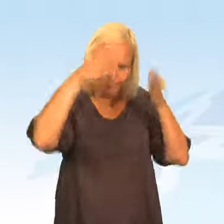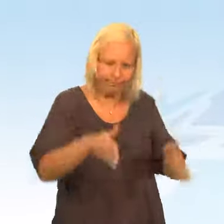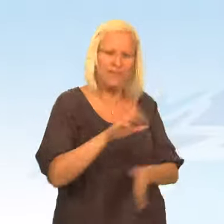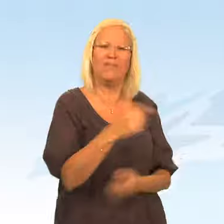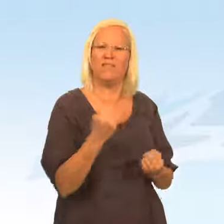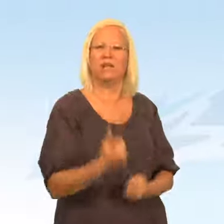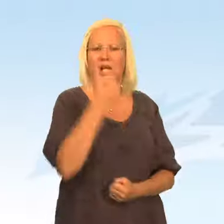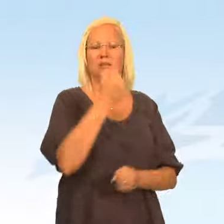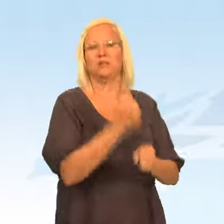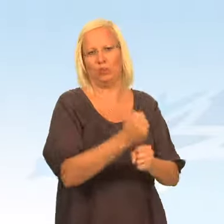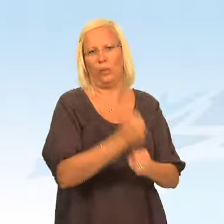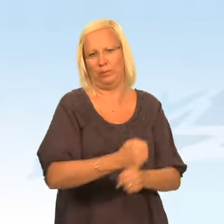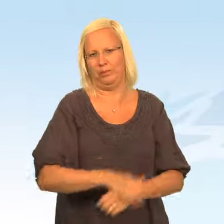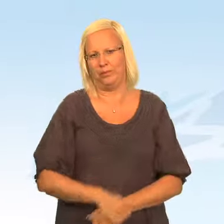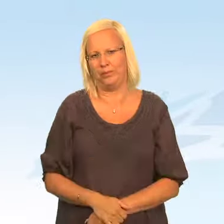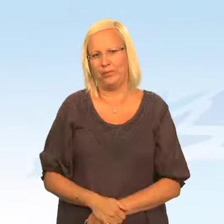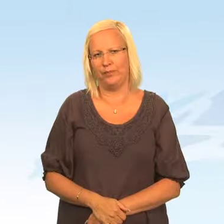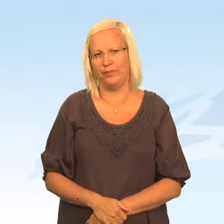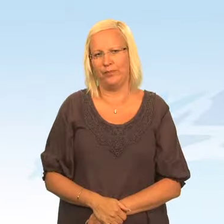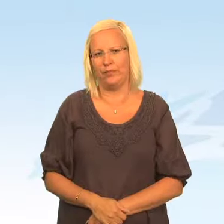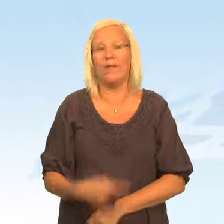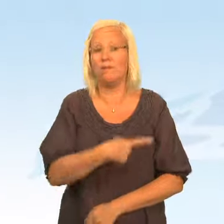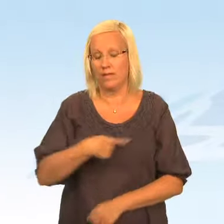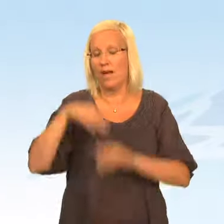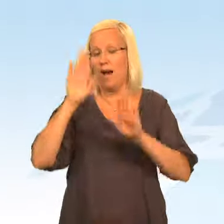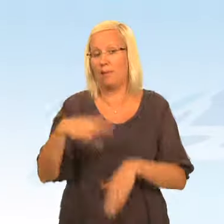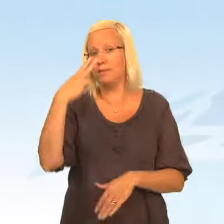av polisens arbetsuppgifter. Så att de kan fokusera på det viktigaste.